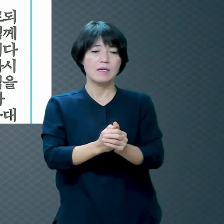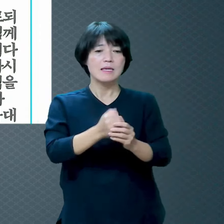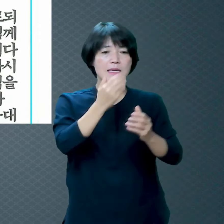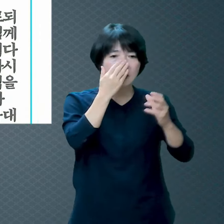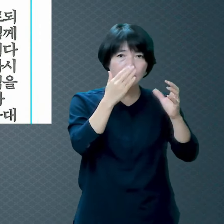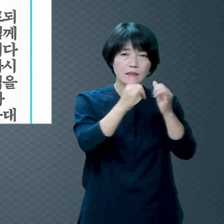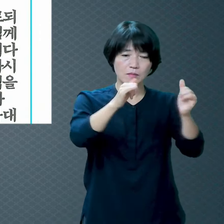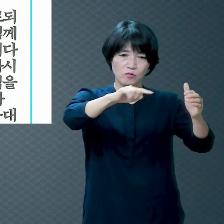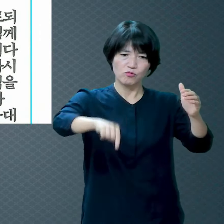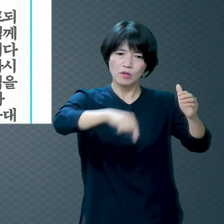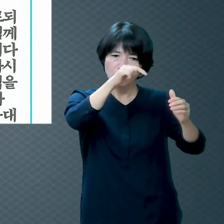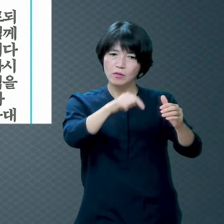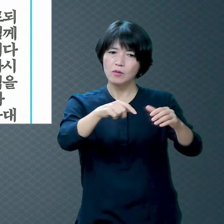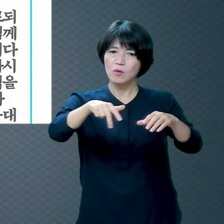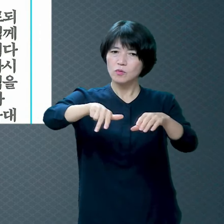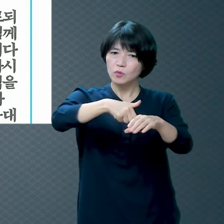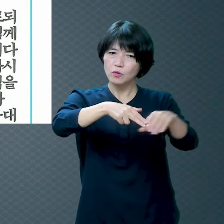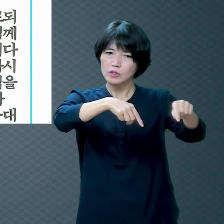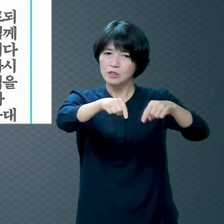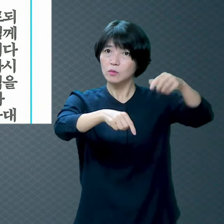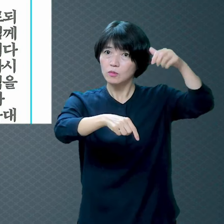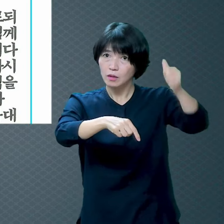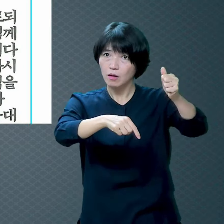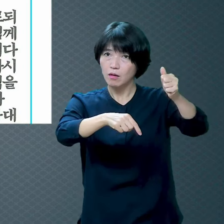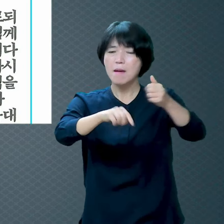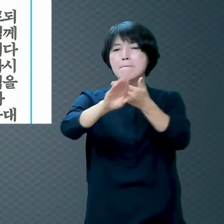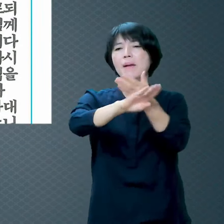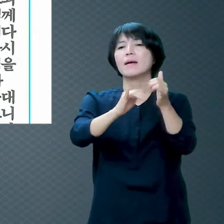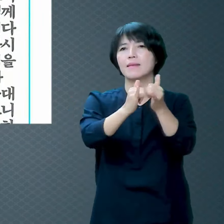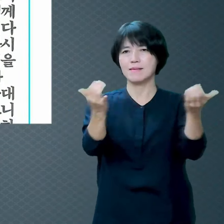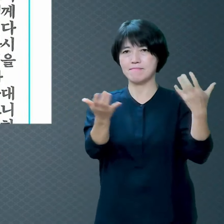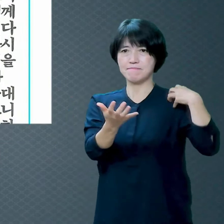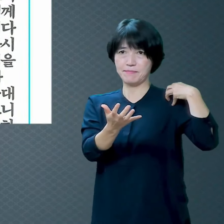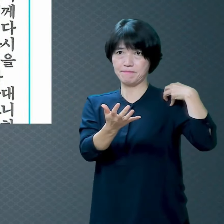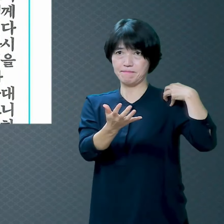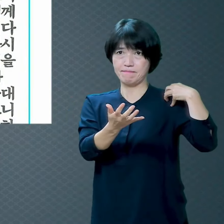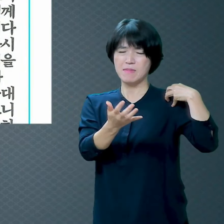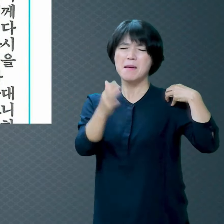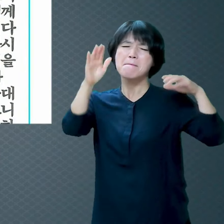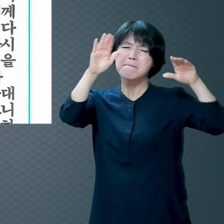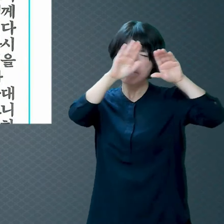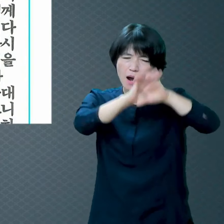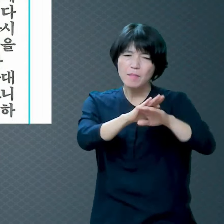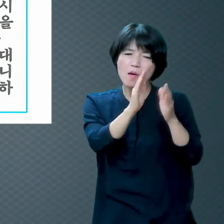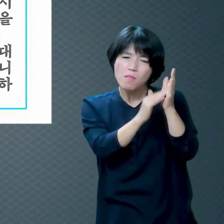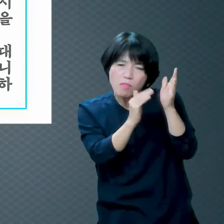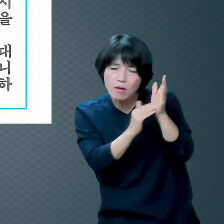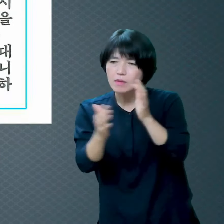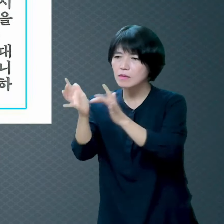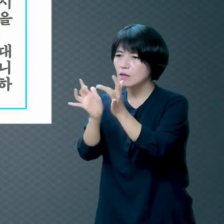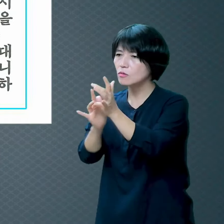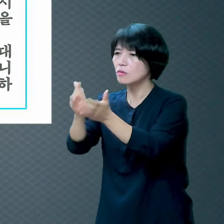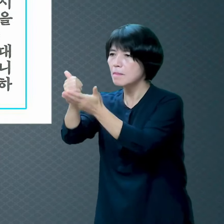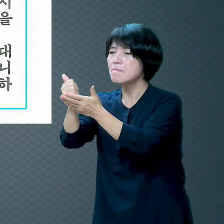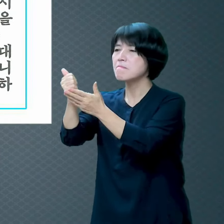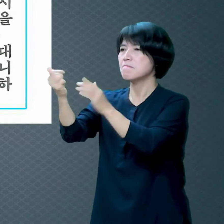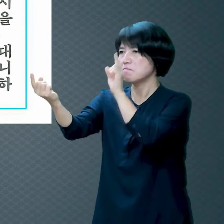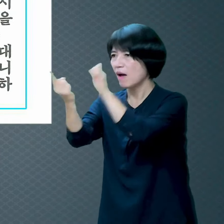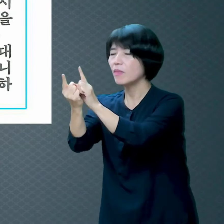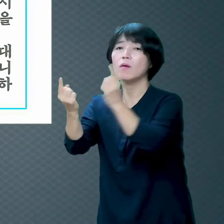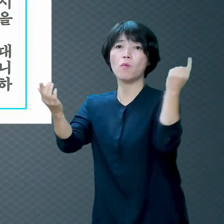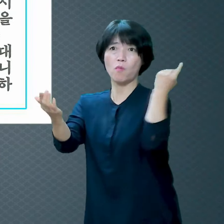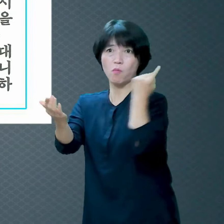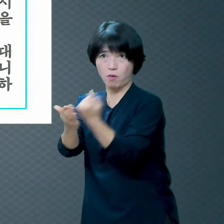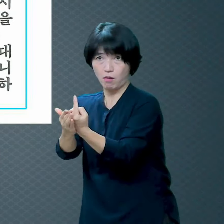예수님을 찾아왔어요 그리고 예수님을 칭찬을 했는데 예수님께서 하신